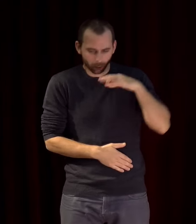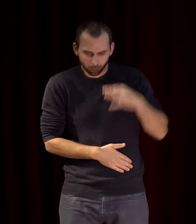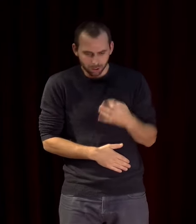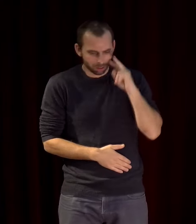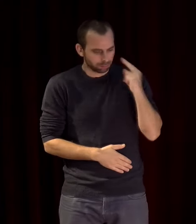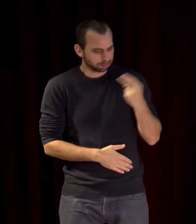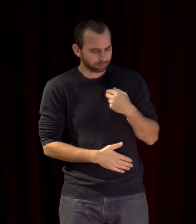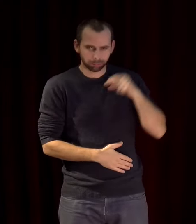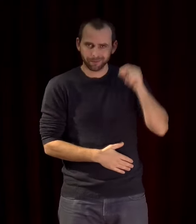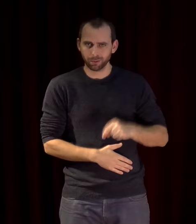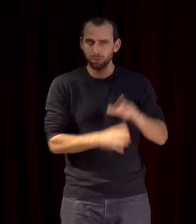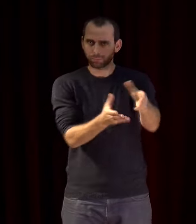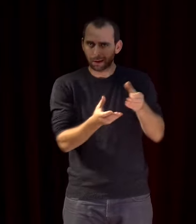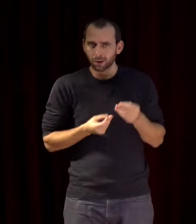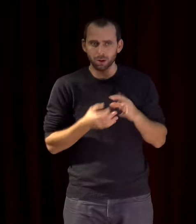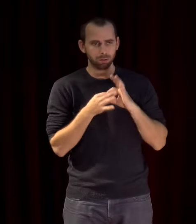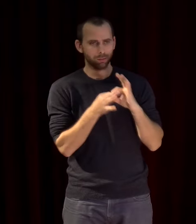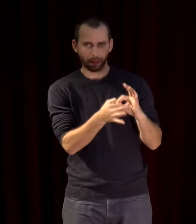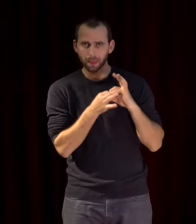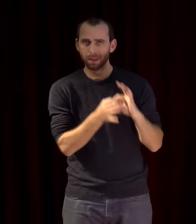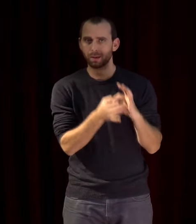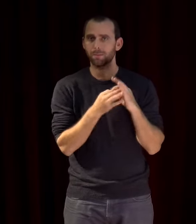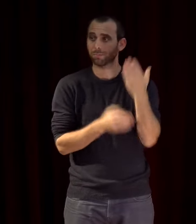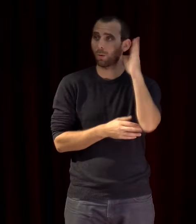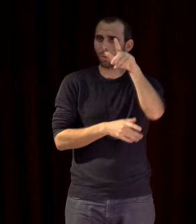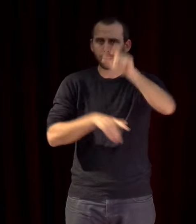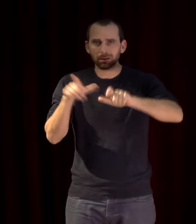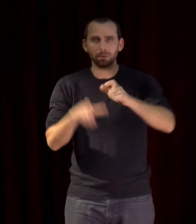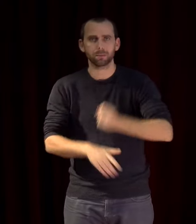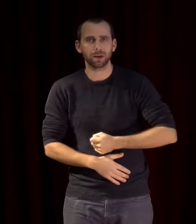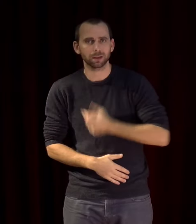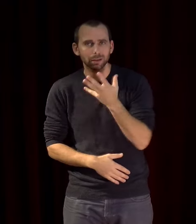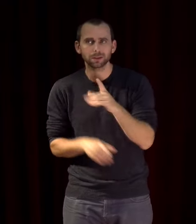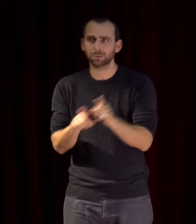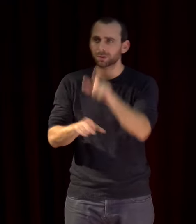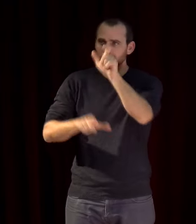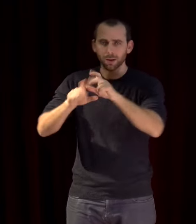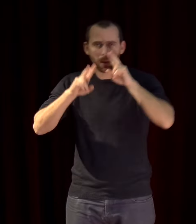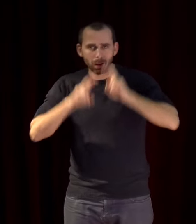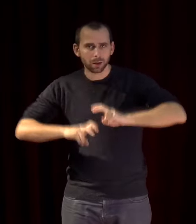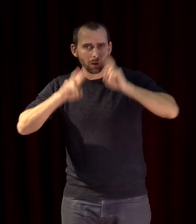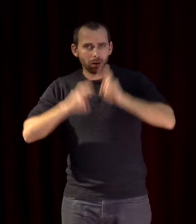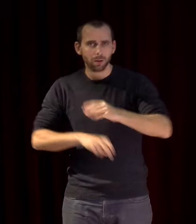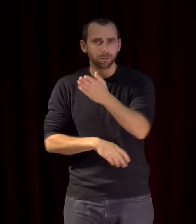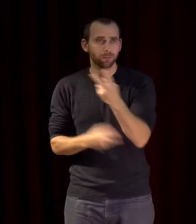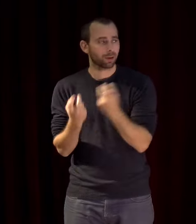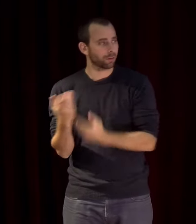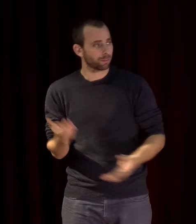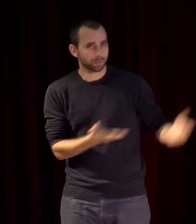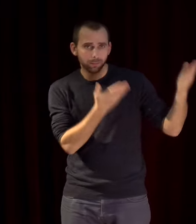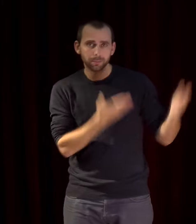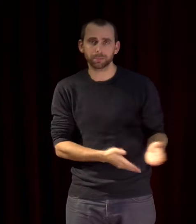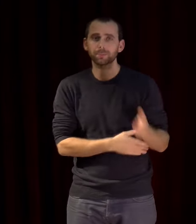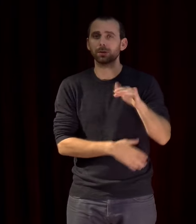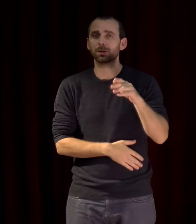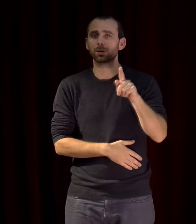et un devoir de solidarité à l'égard des autres artistes et aussi des chercheurs comme Giovanna est là ce soir mais il